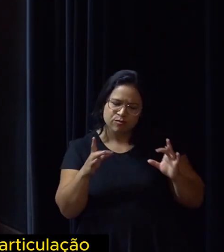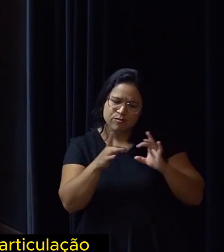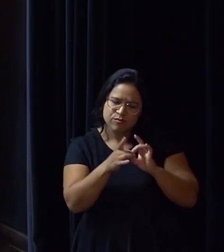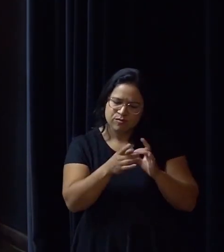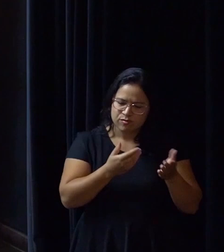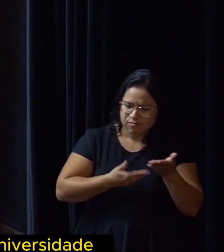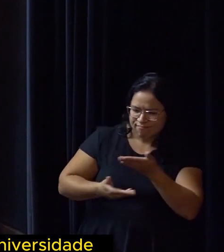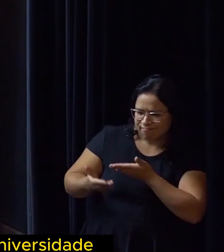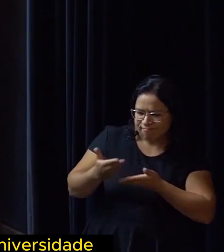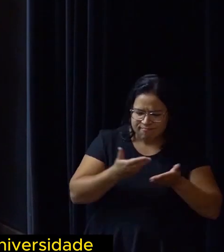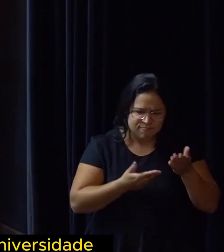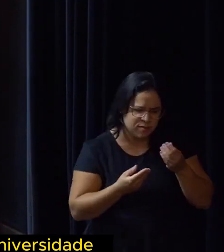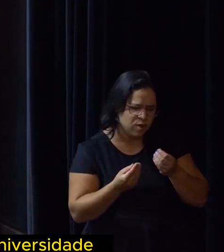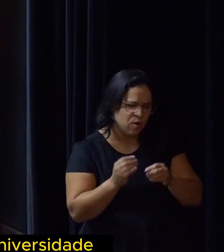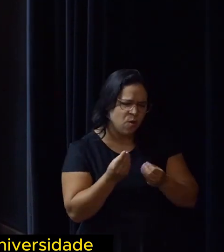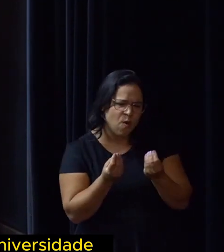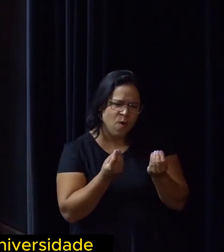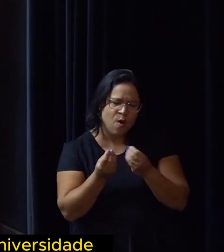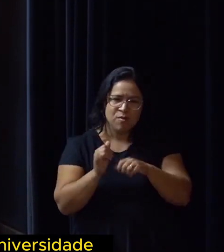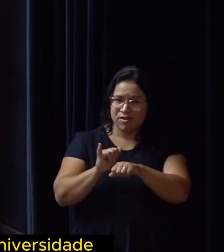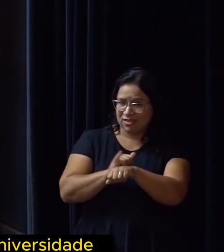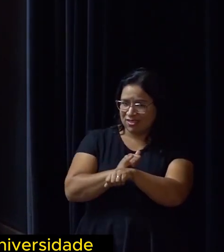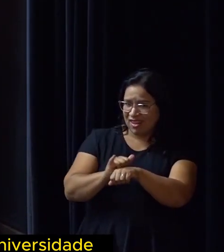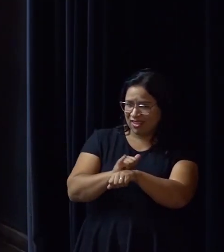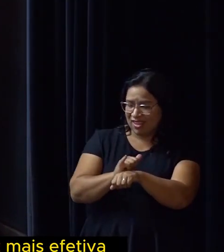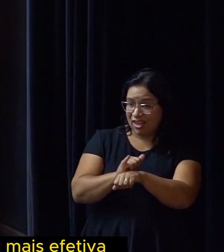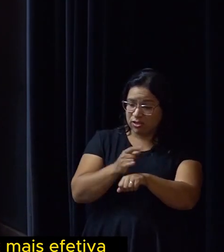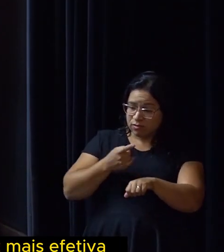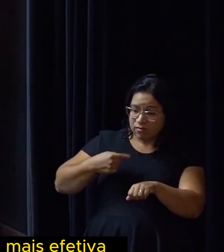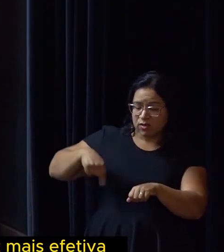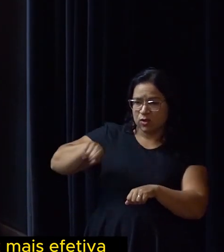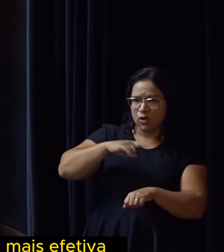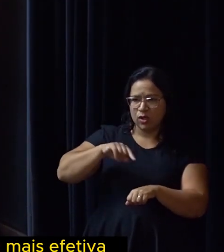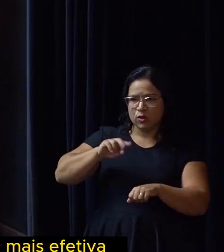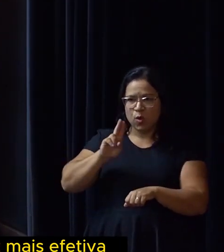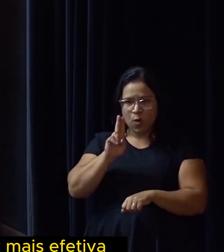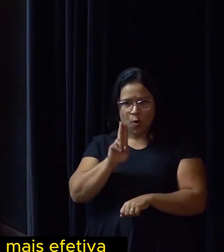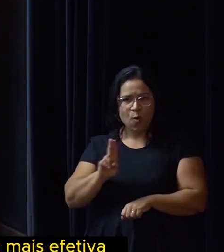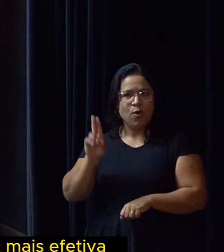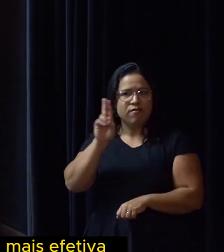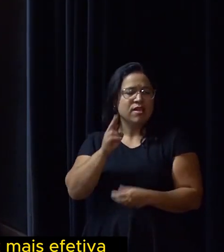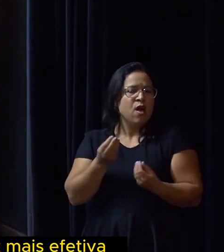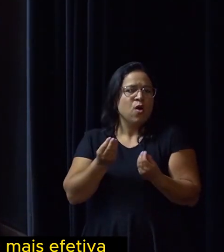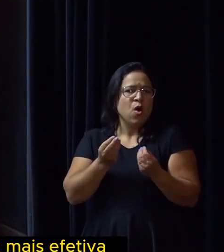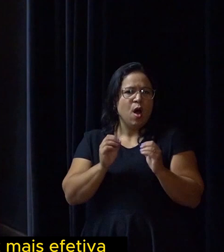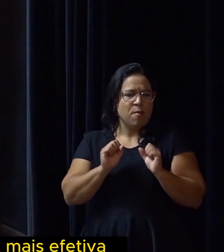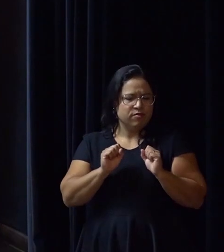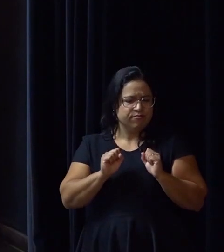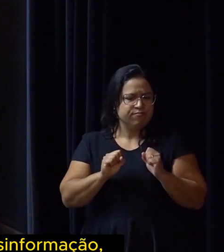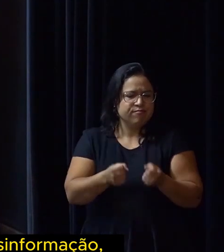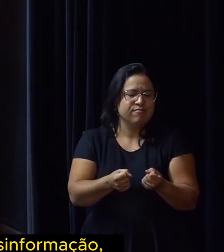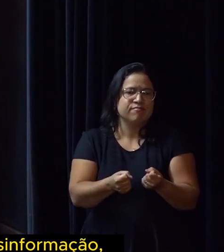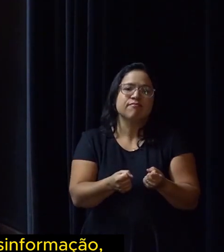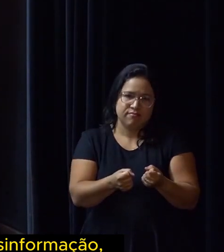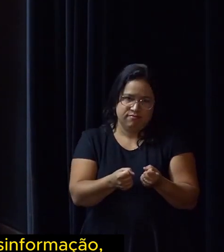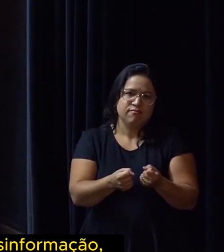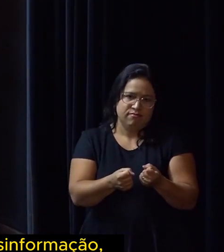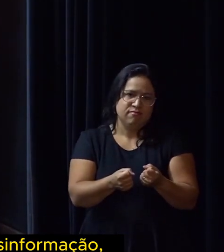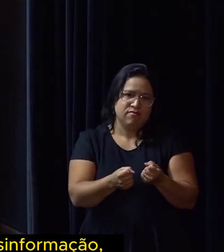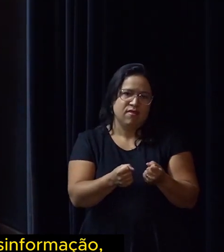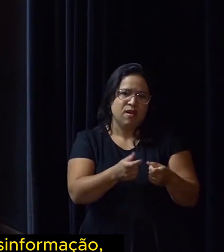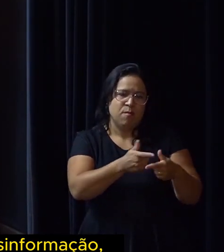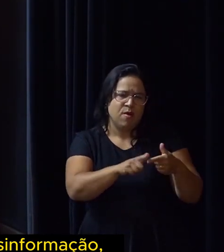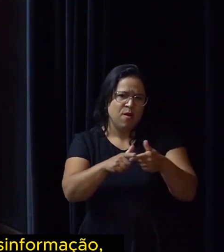articulação, para que possamos, como universidade, enfrentar de forma cada vez mais efetiva as mazelas